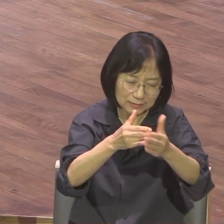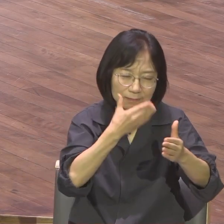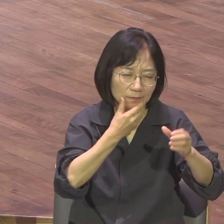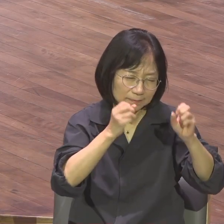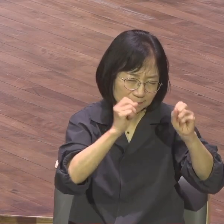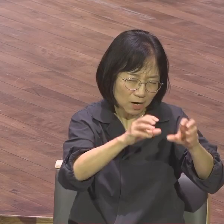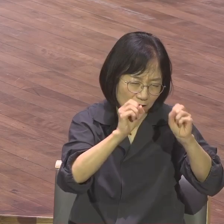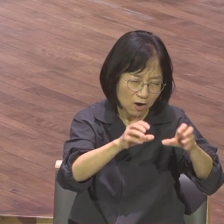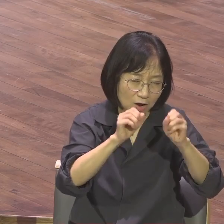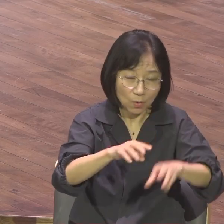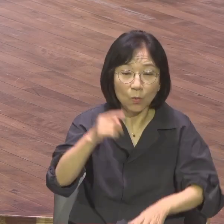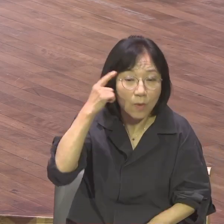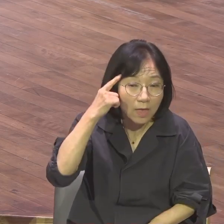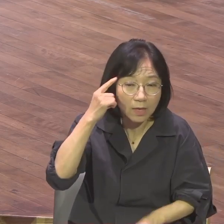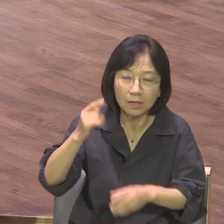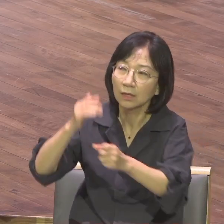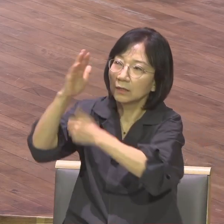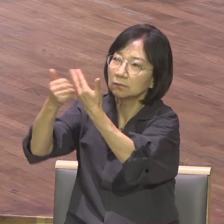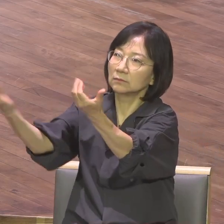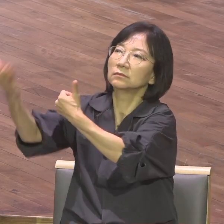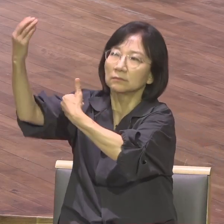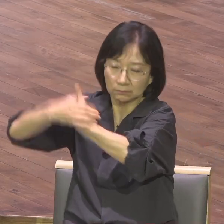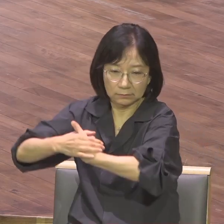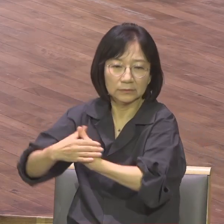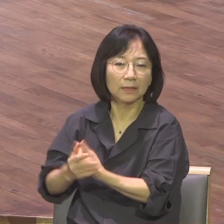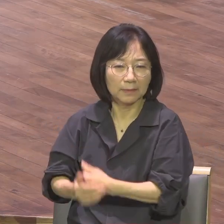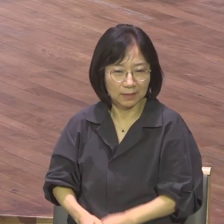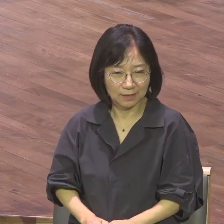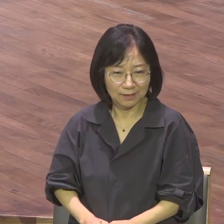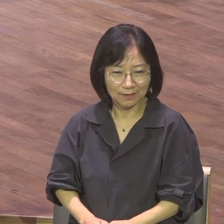생명도 귀한 것으로 여기지 아니한다라고 고백하고 있습니다